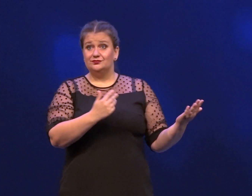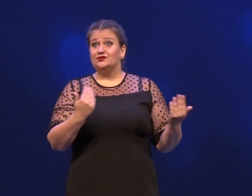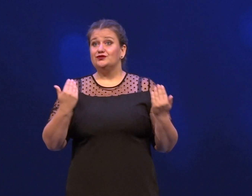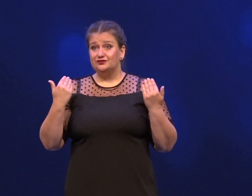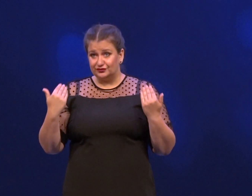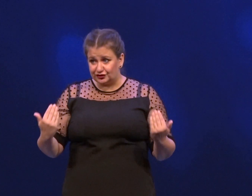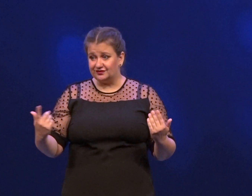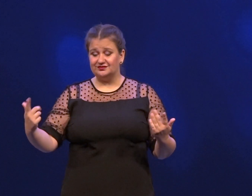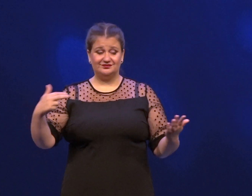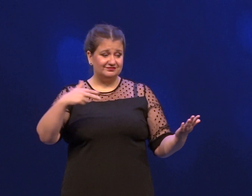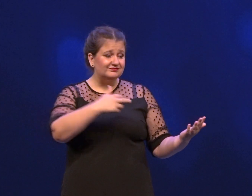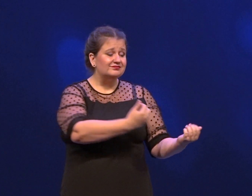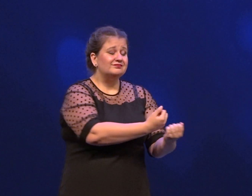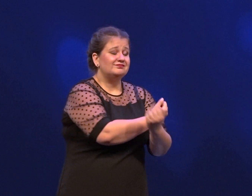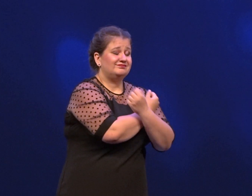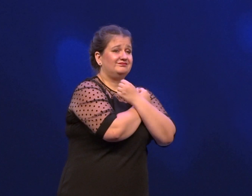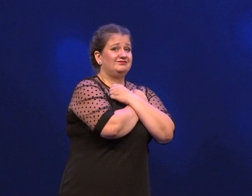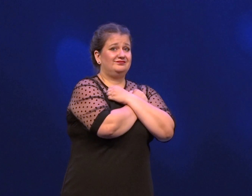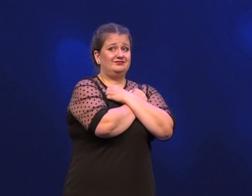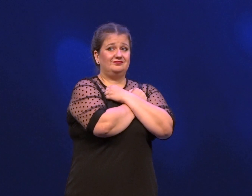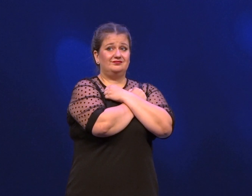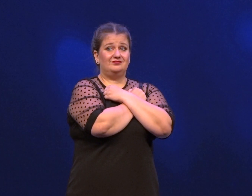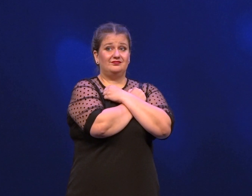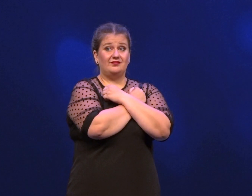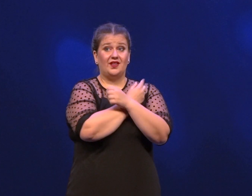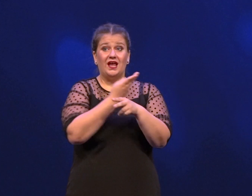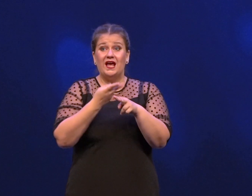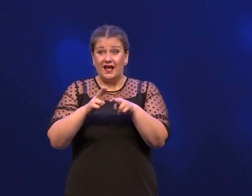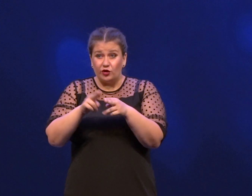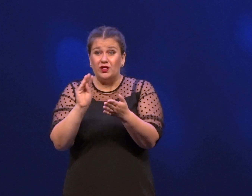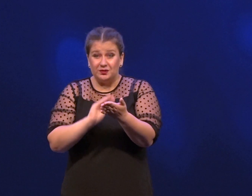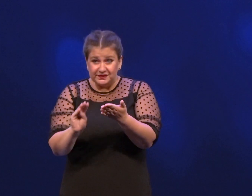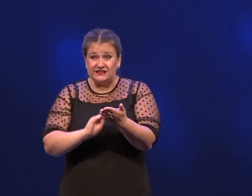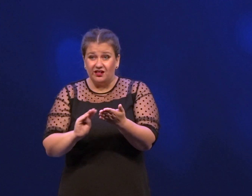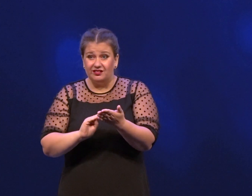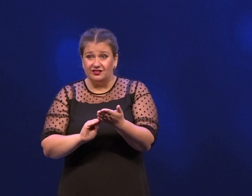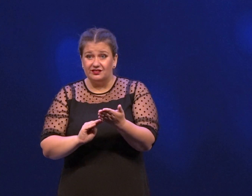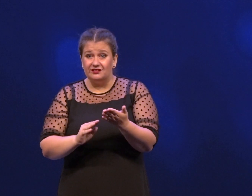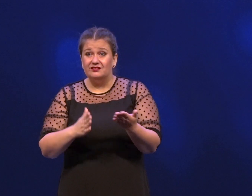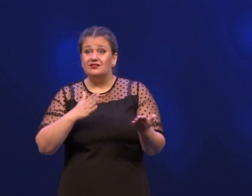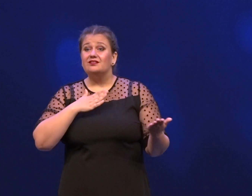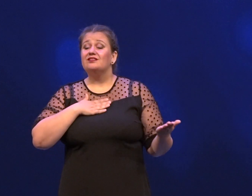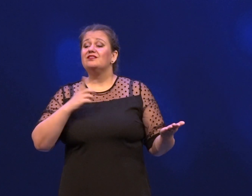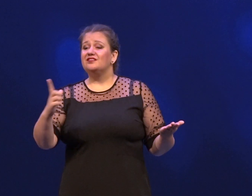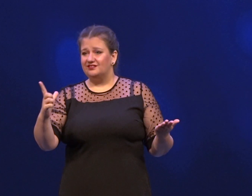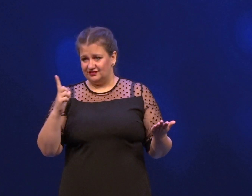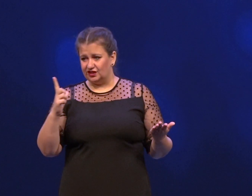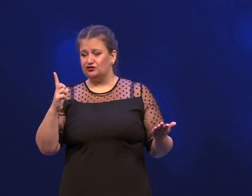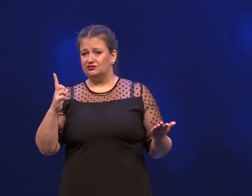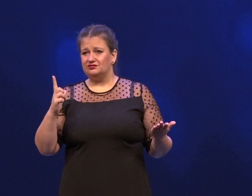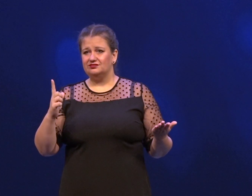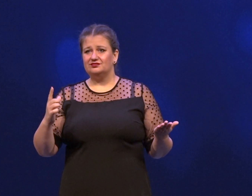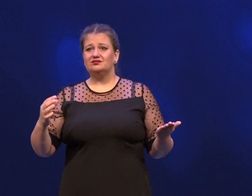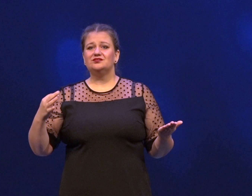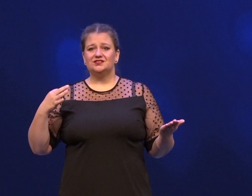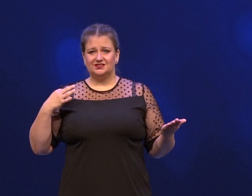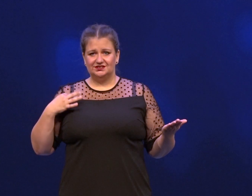Иди, ты можешь его обнять. Это написал наш с тобой